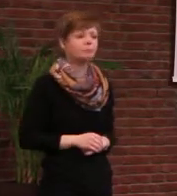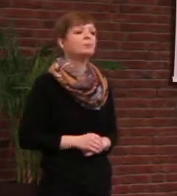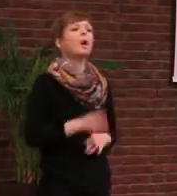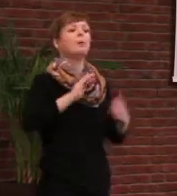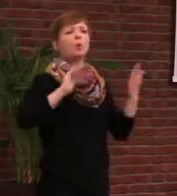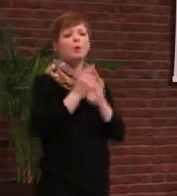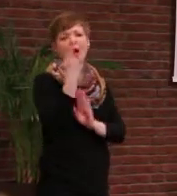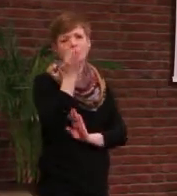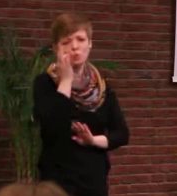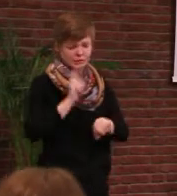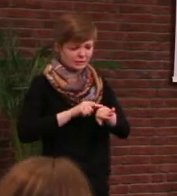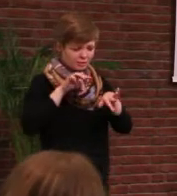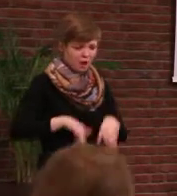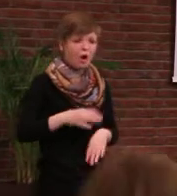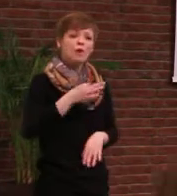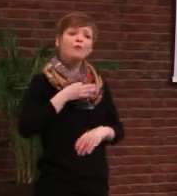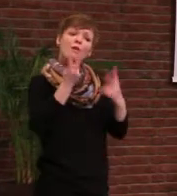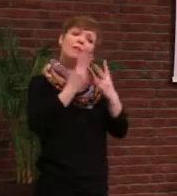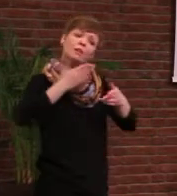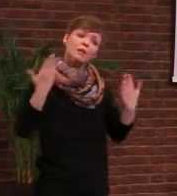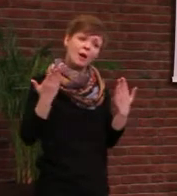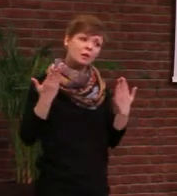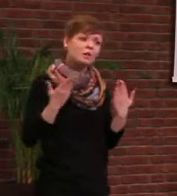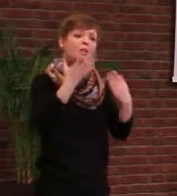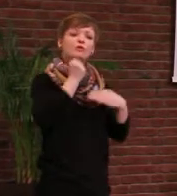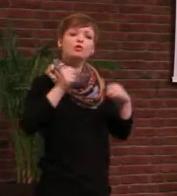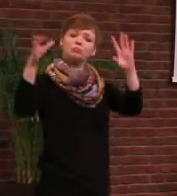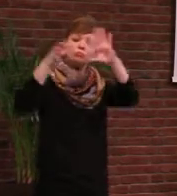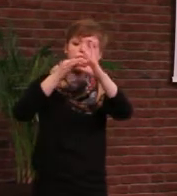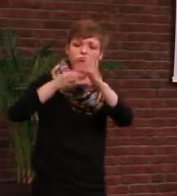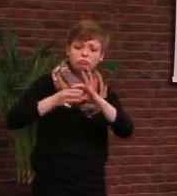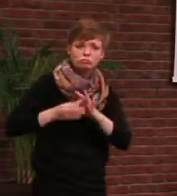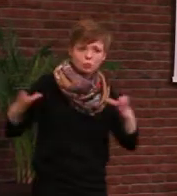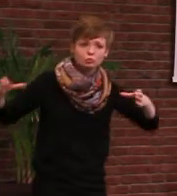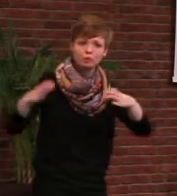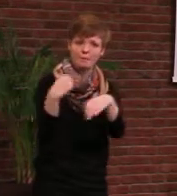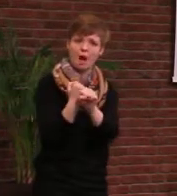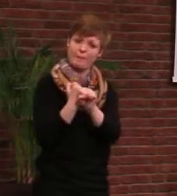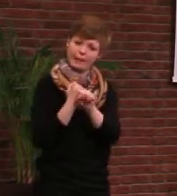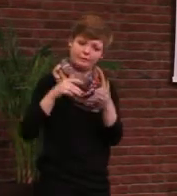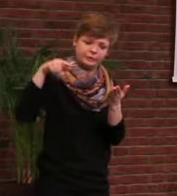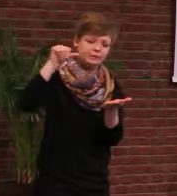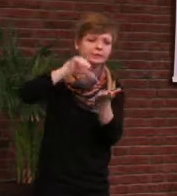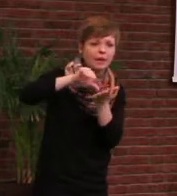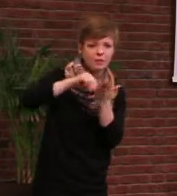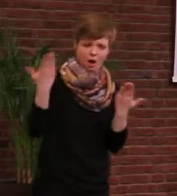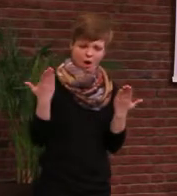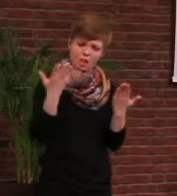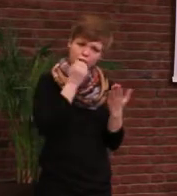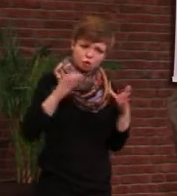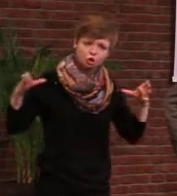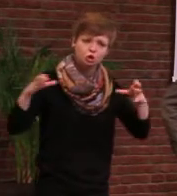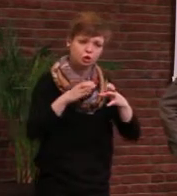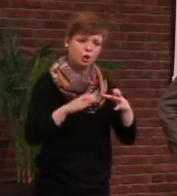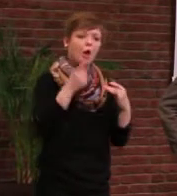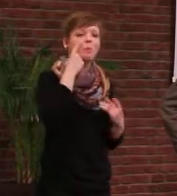Minute, was mir sehr wichtig ist und wo die Verzahnung auch zentral wird, es gibt die Technik, die ist jetzt in den Kinderschuhen, aber wir gehen davon